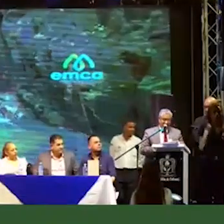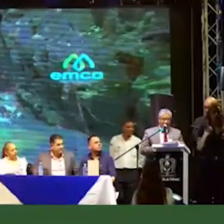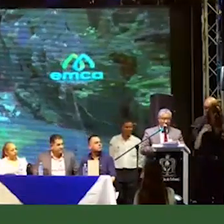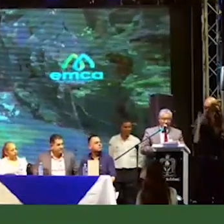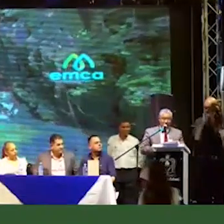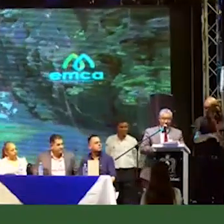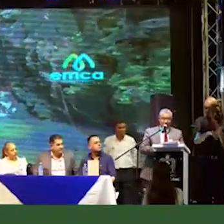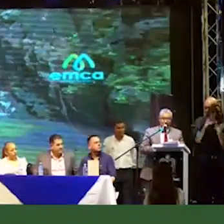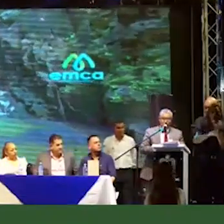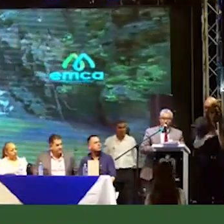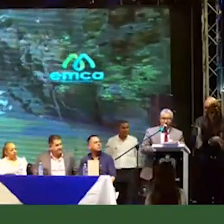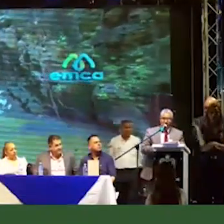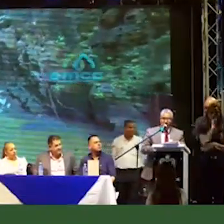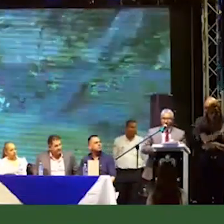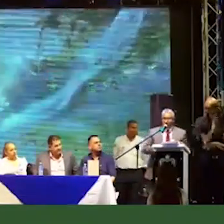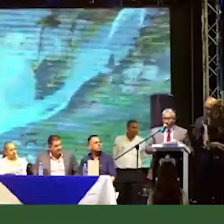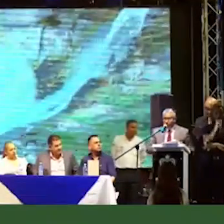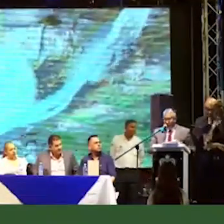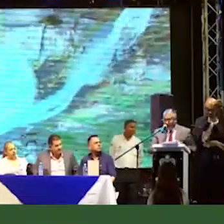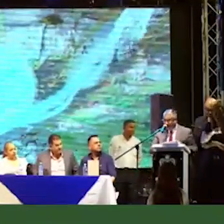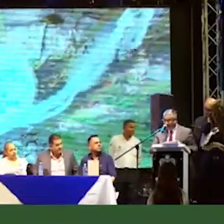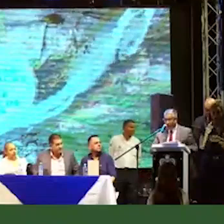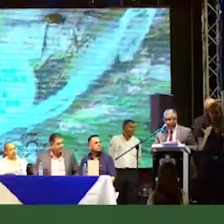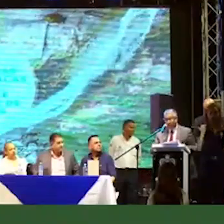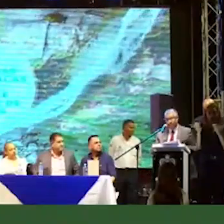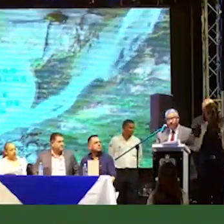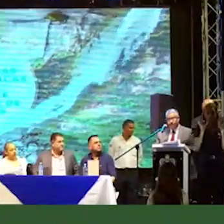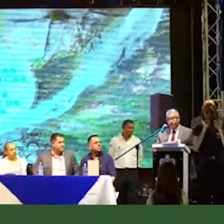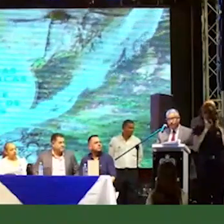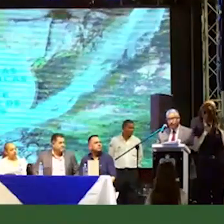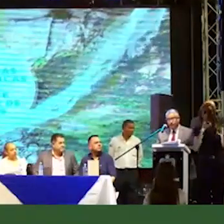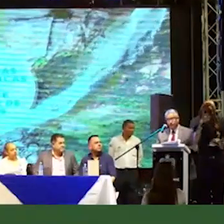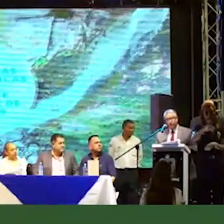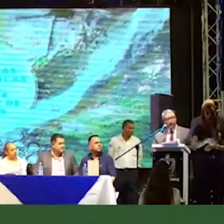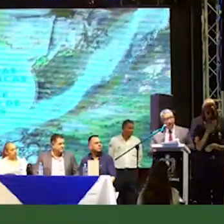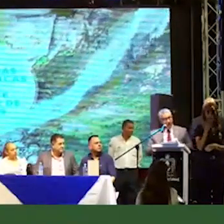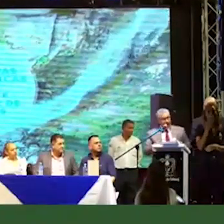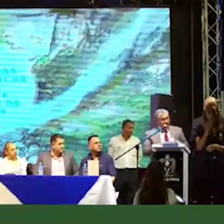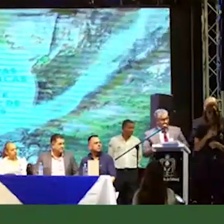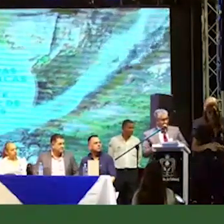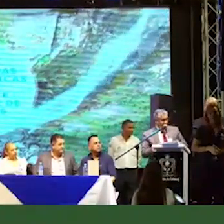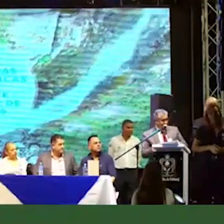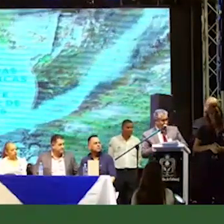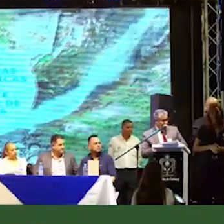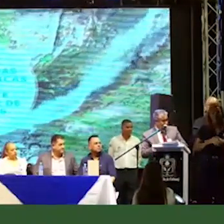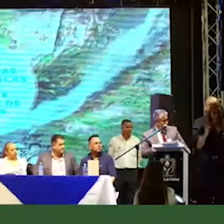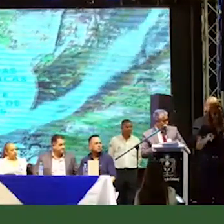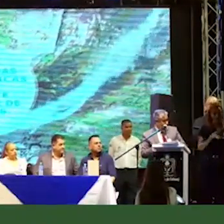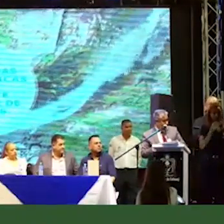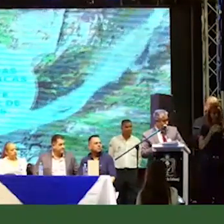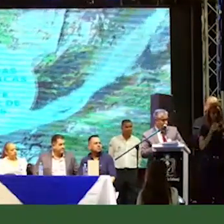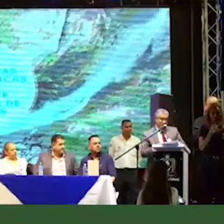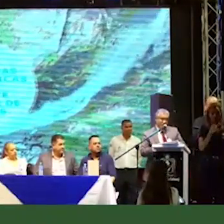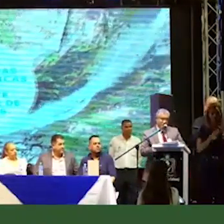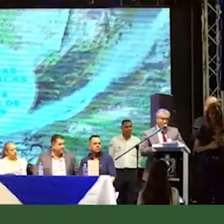servicio de manera oportuna a todos los calarqueños. Y tercero,